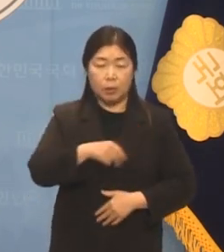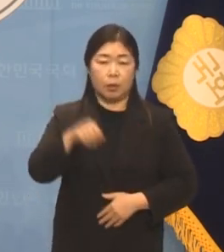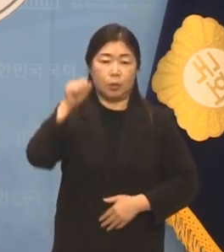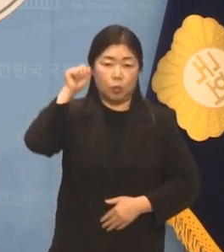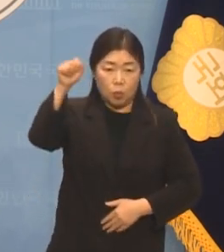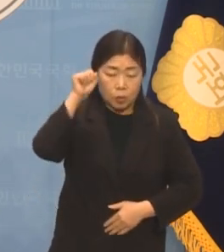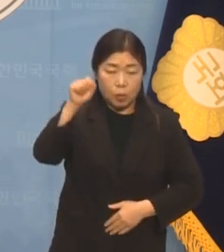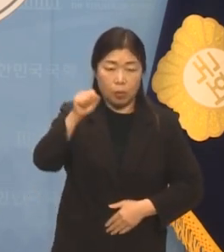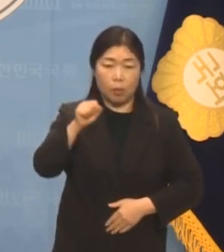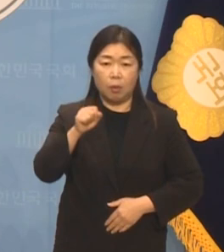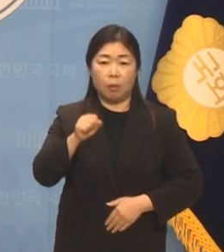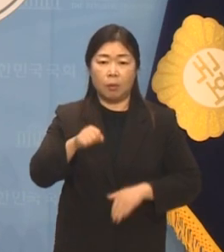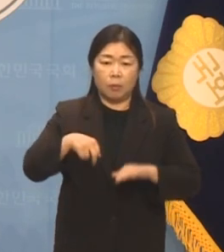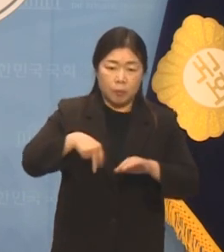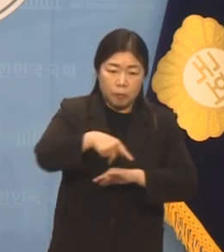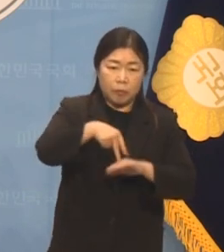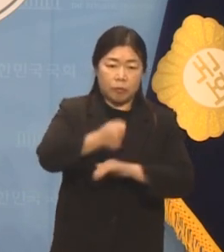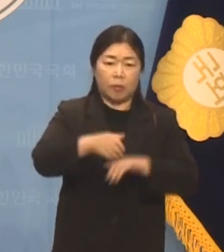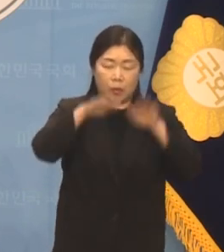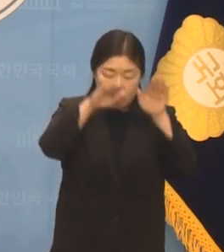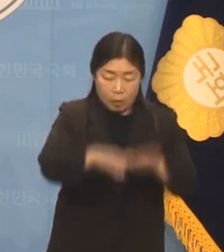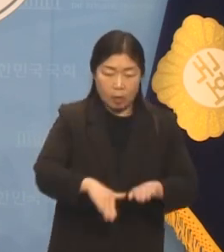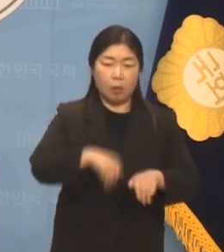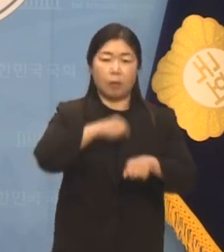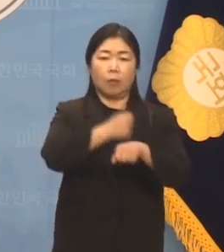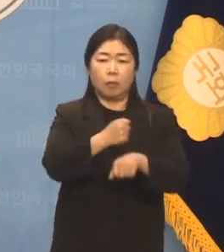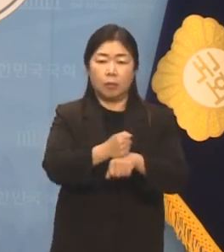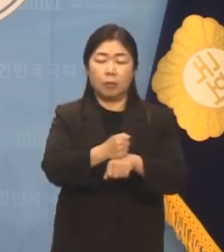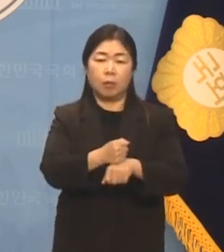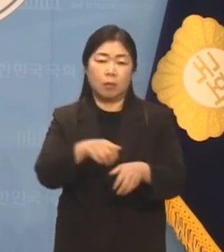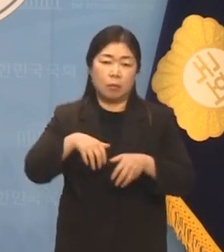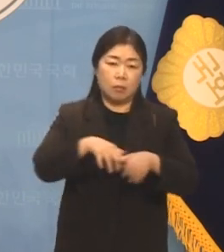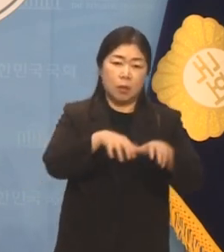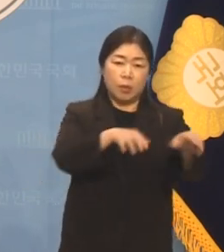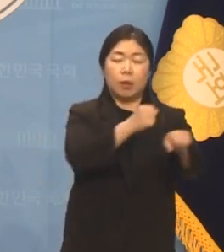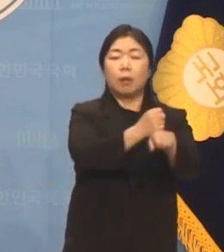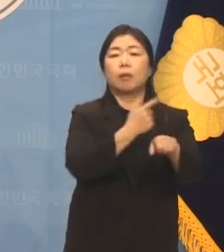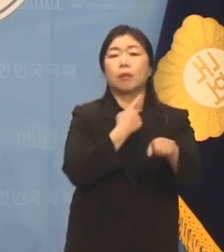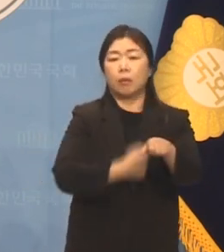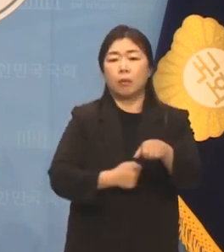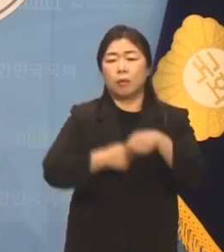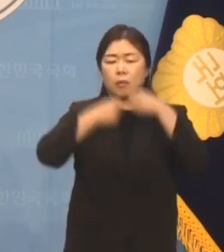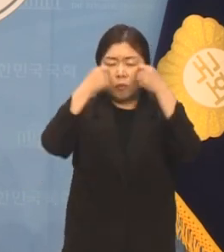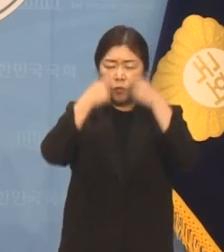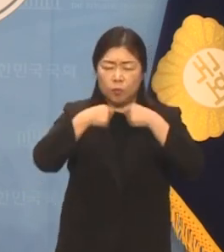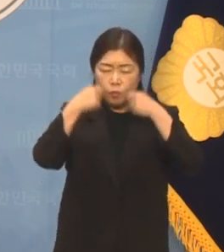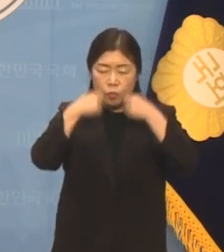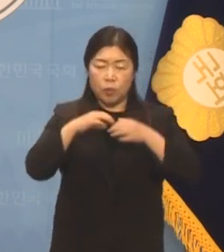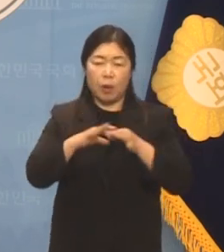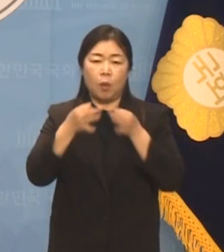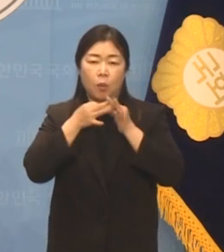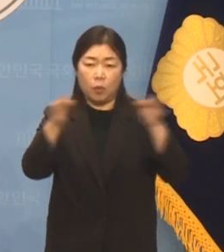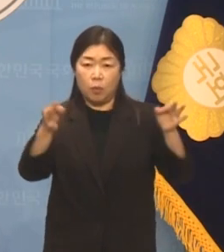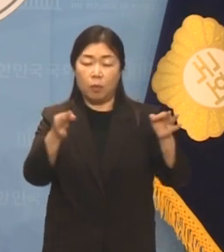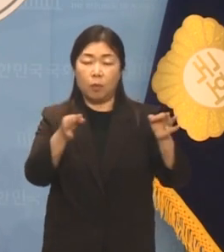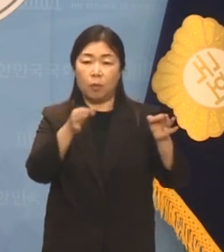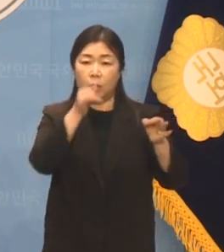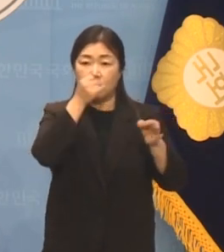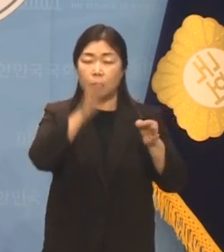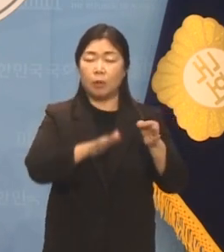그날의 진실을 밝혀달라고 눈물의 호소가 담긴 법입니다.